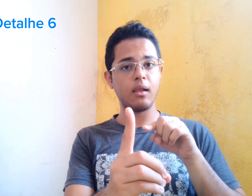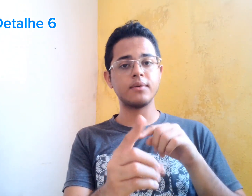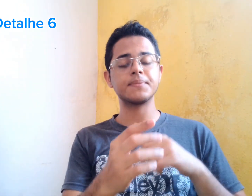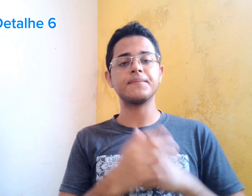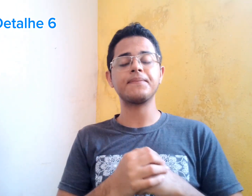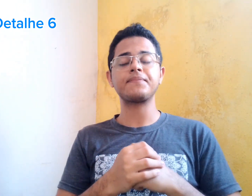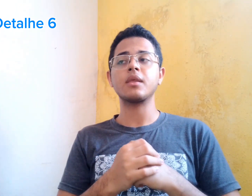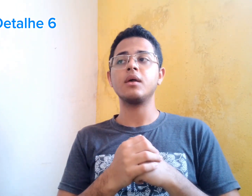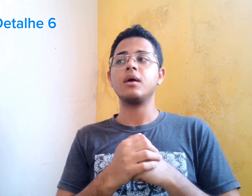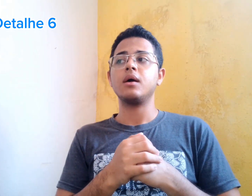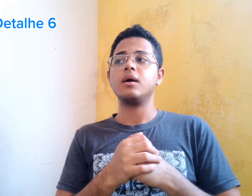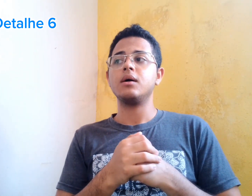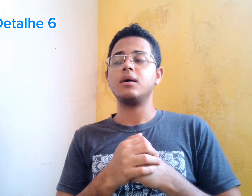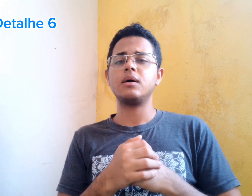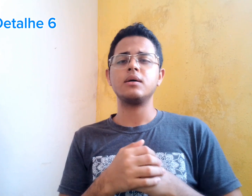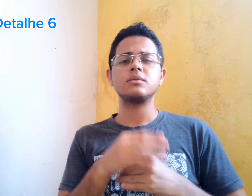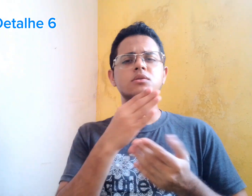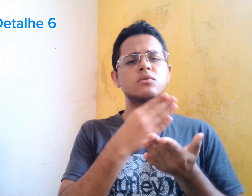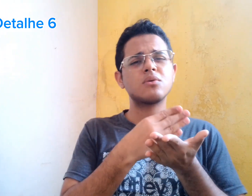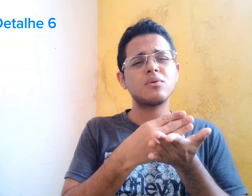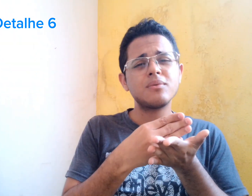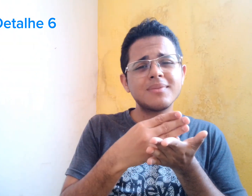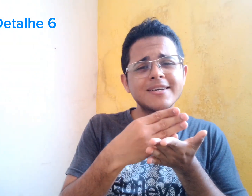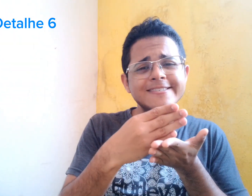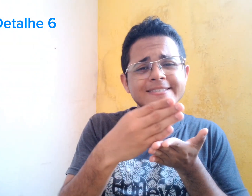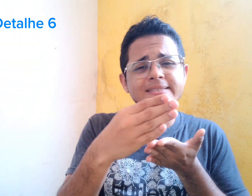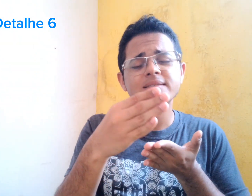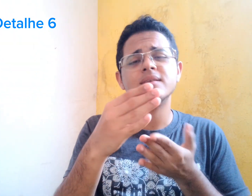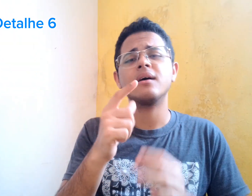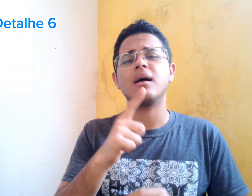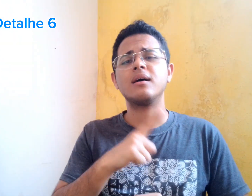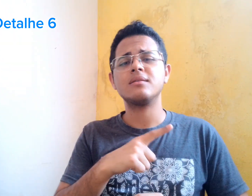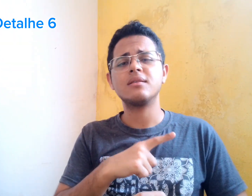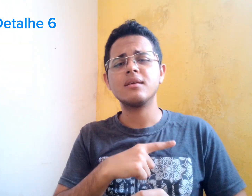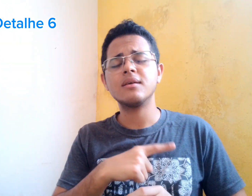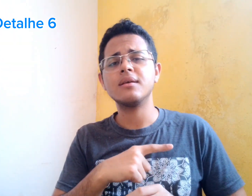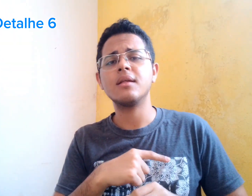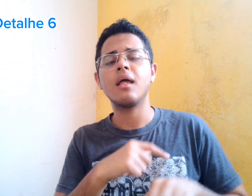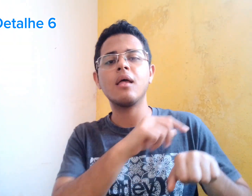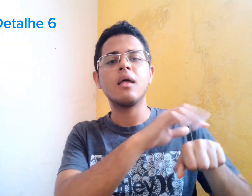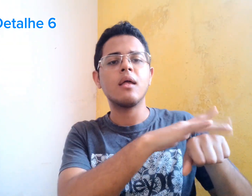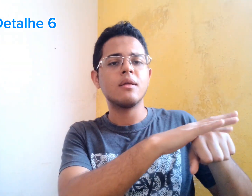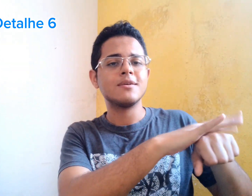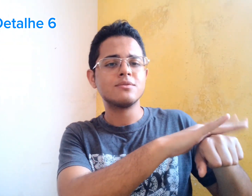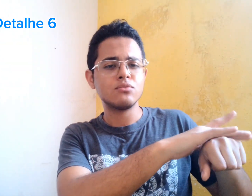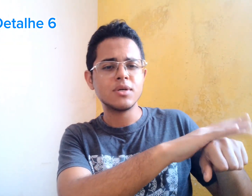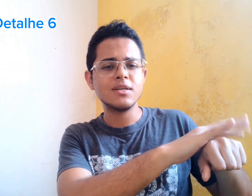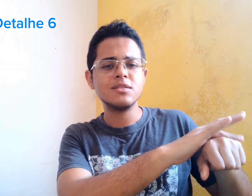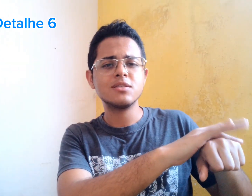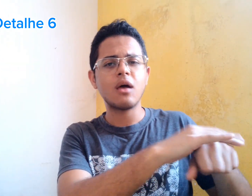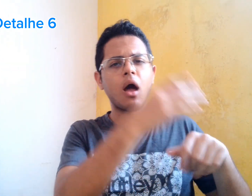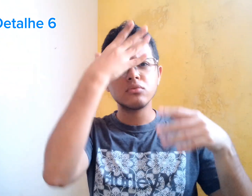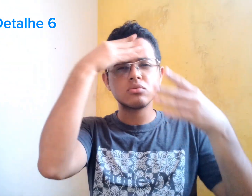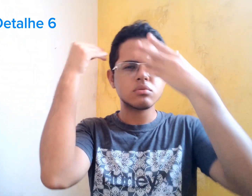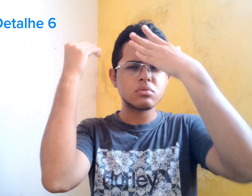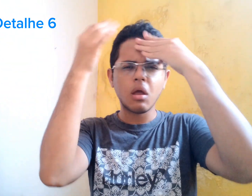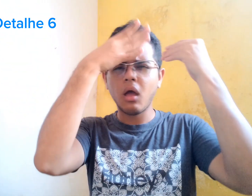É que... O professor Bela... Começou... A